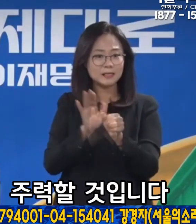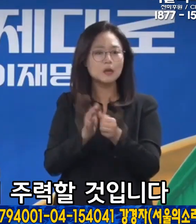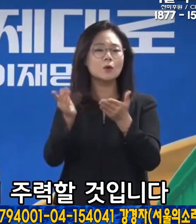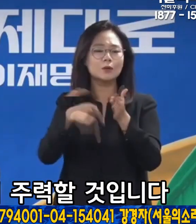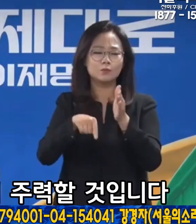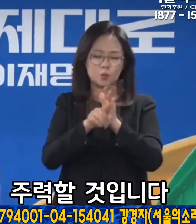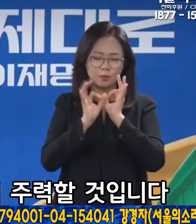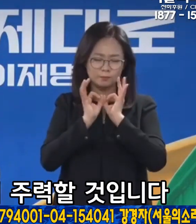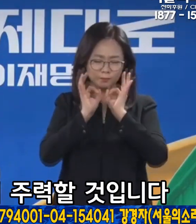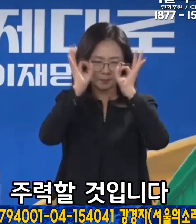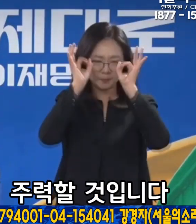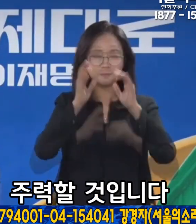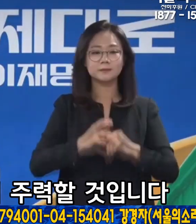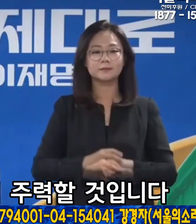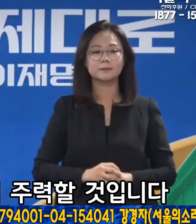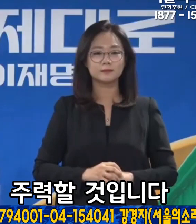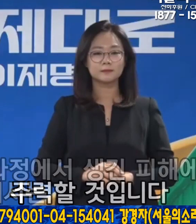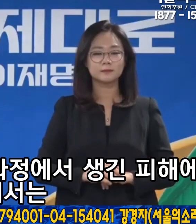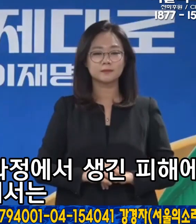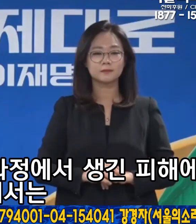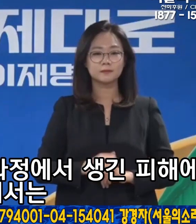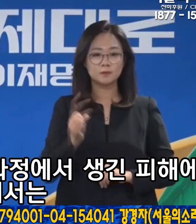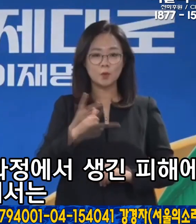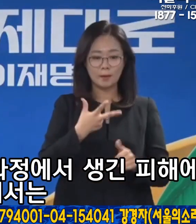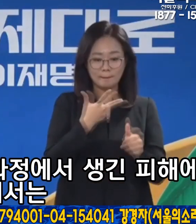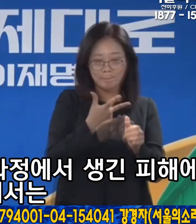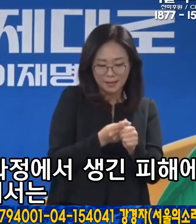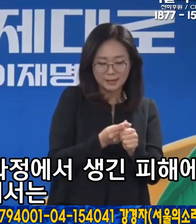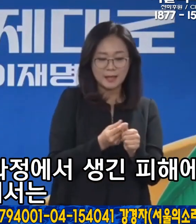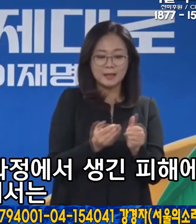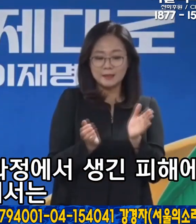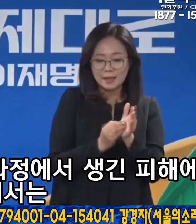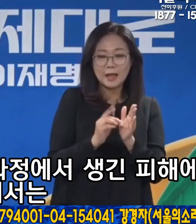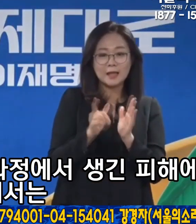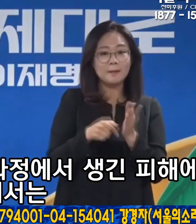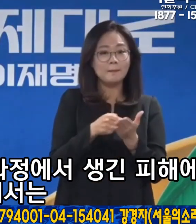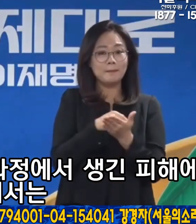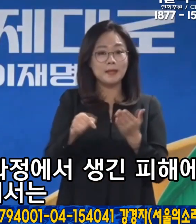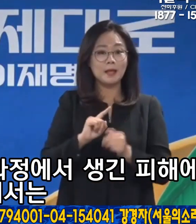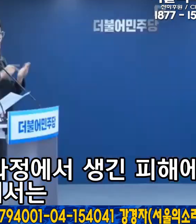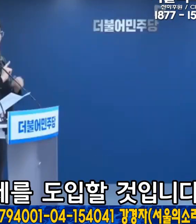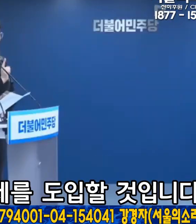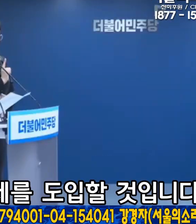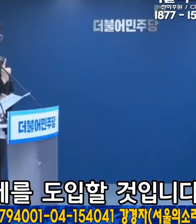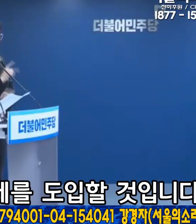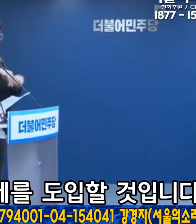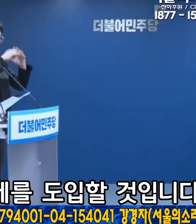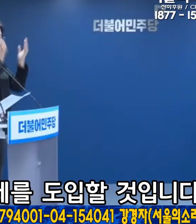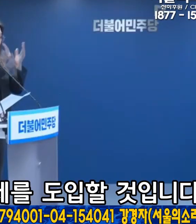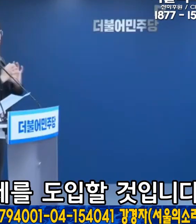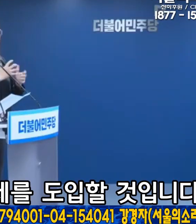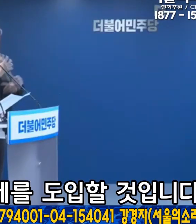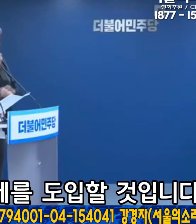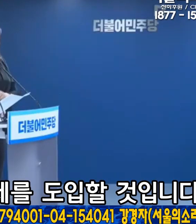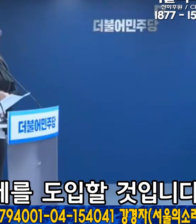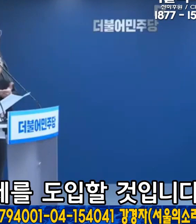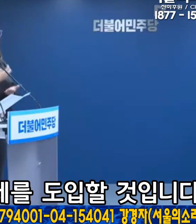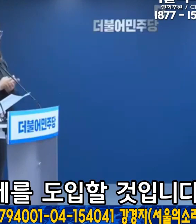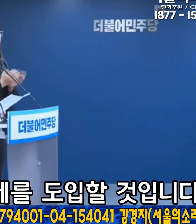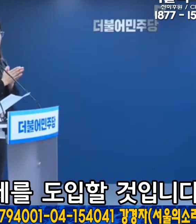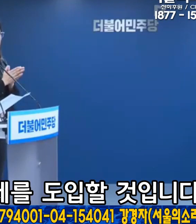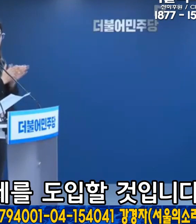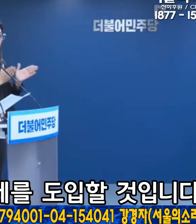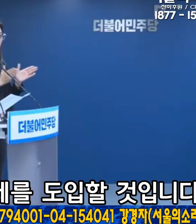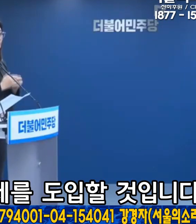사각지대 해소에 주력할 것입니다. 백신접종과 치료과정에서 생긴 피해에 대해서는 전면적인 국가책임제를